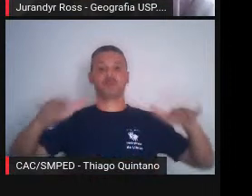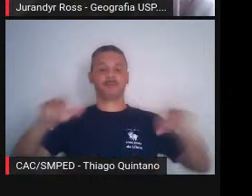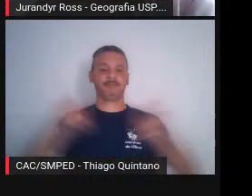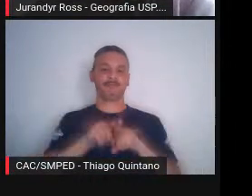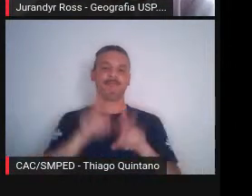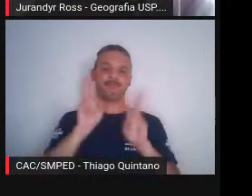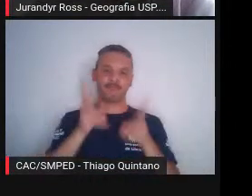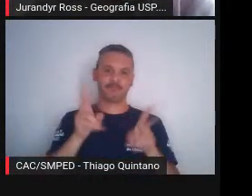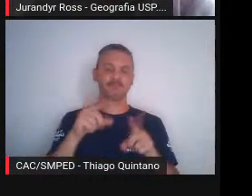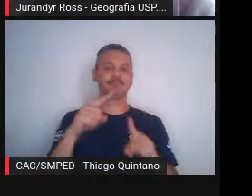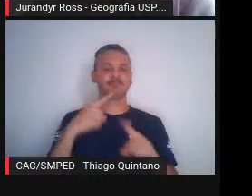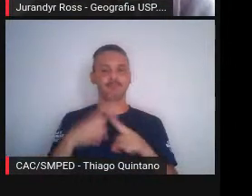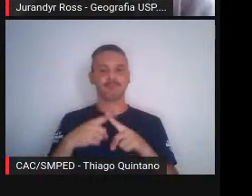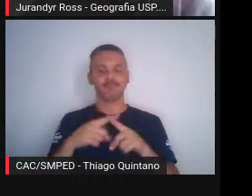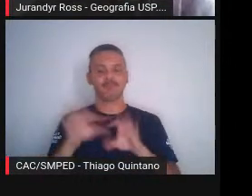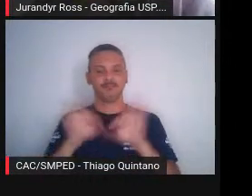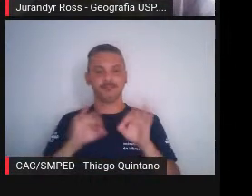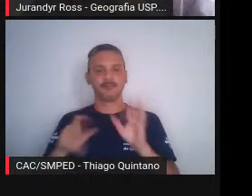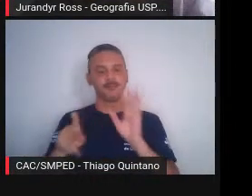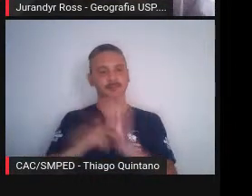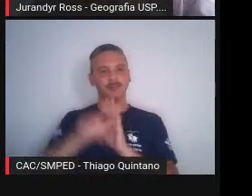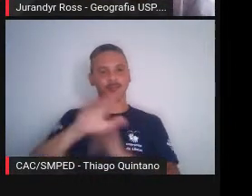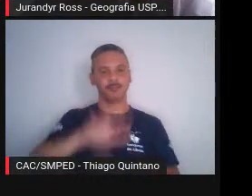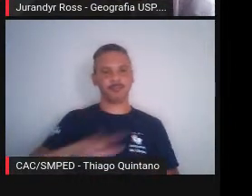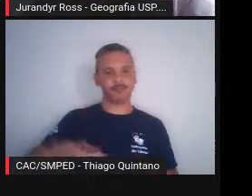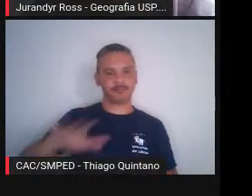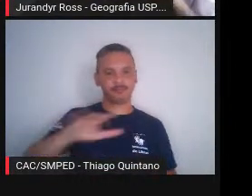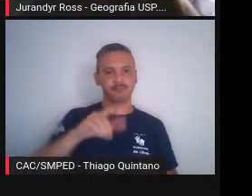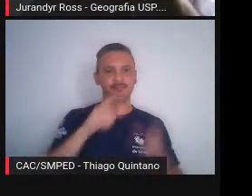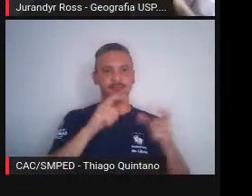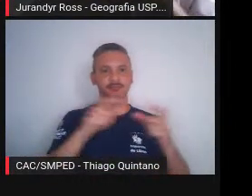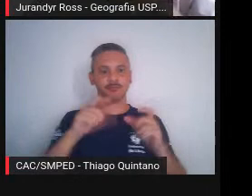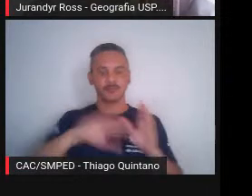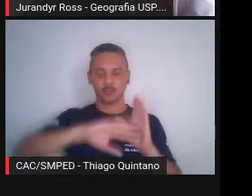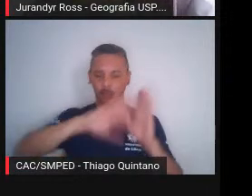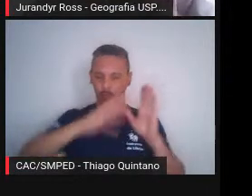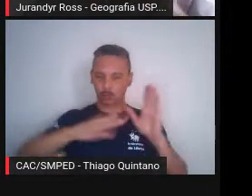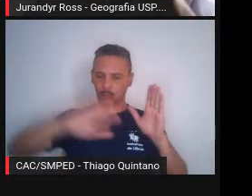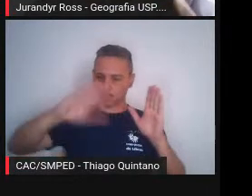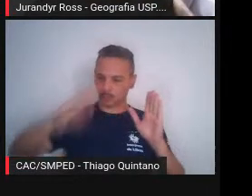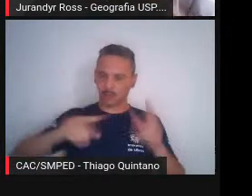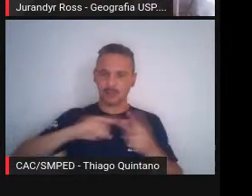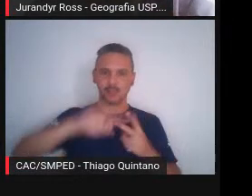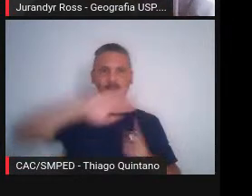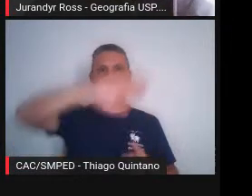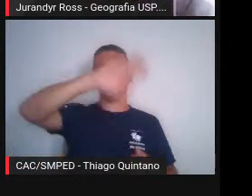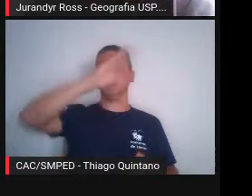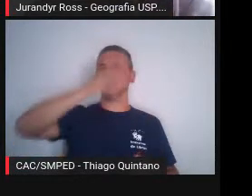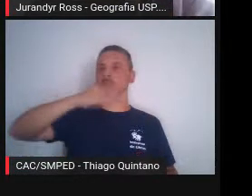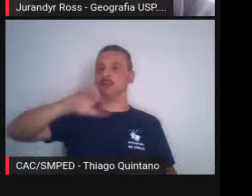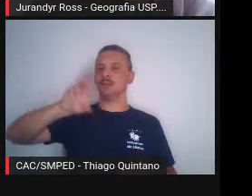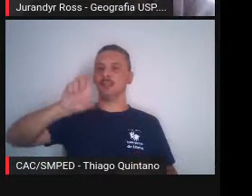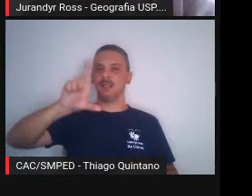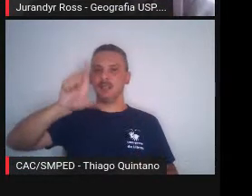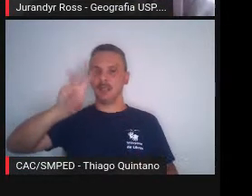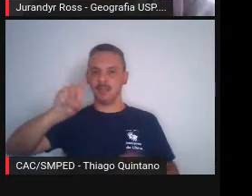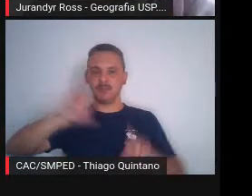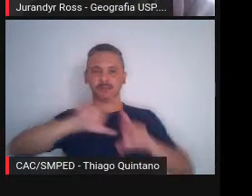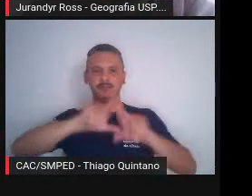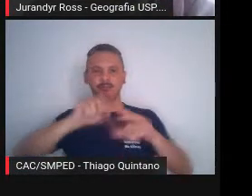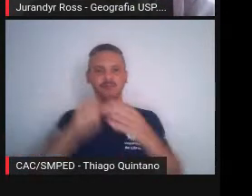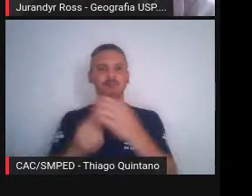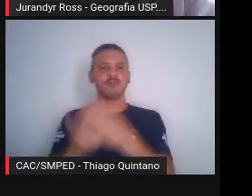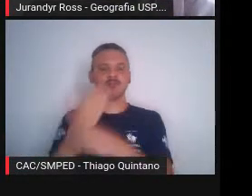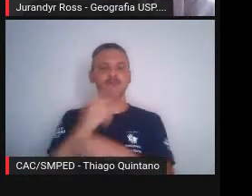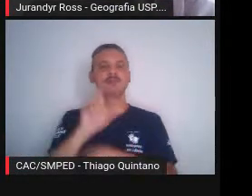por natureza, territórios, planícies, relevos, formas de relevo produzidas pelo